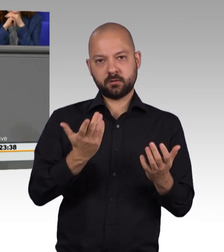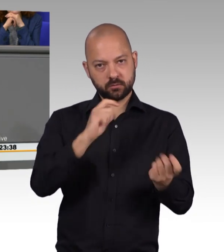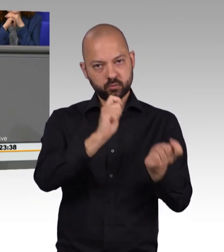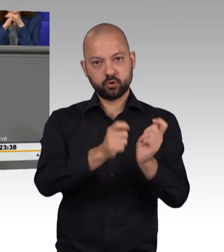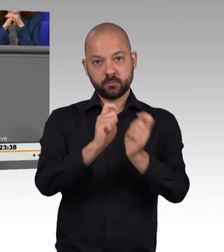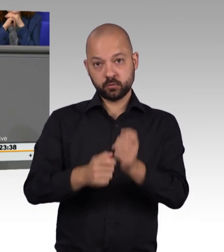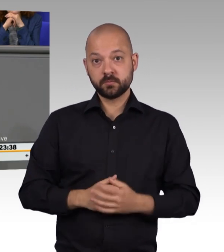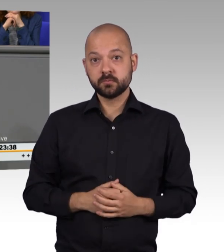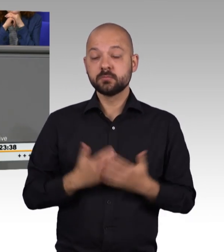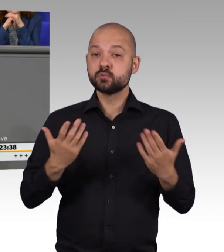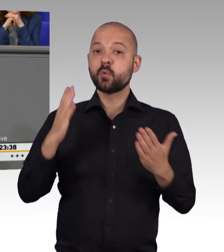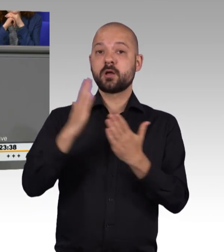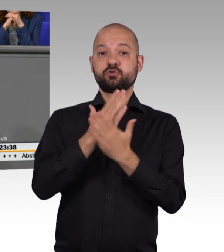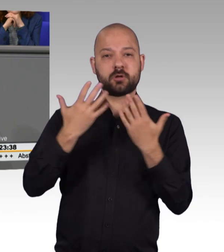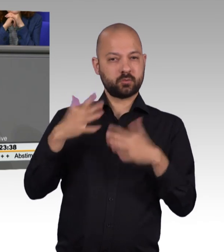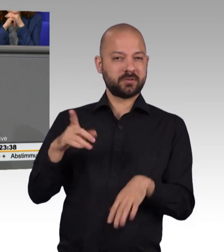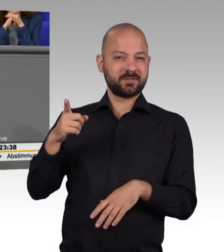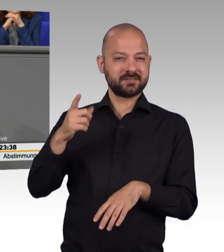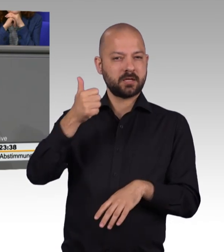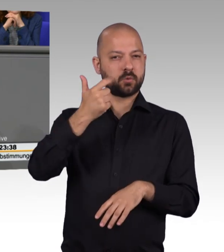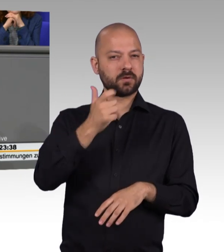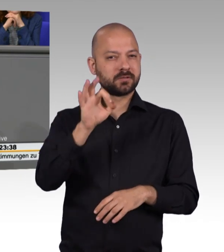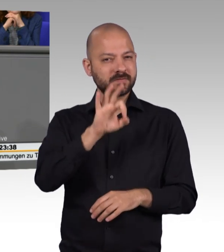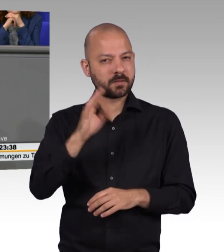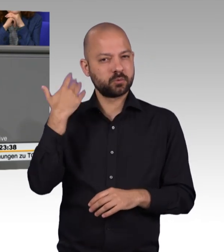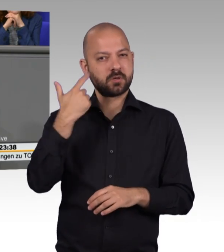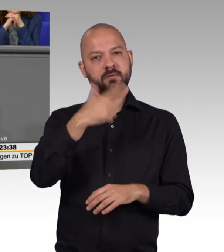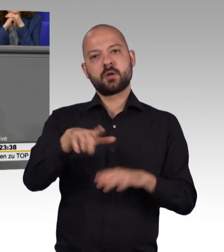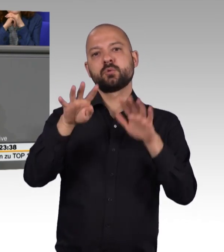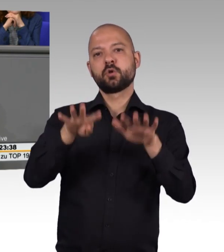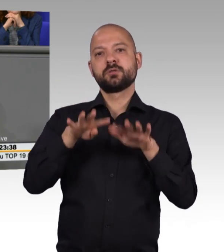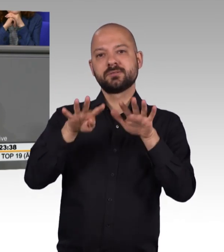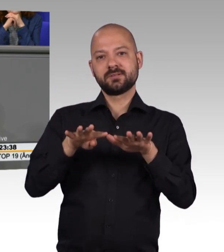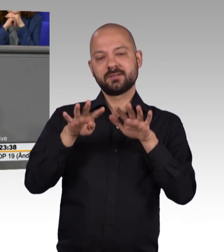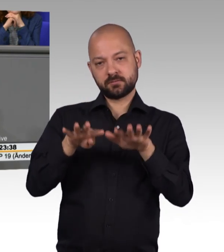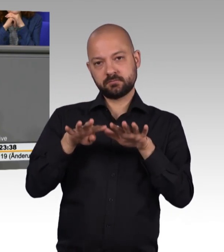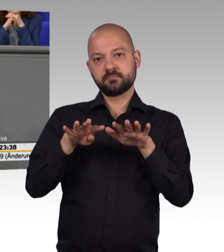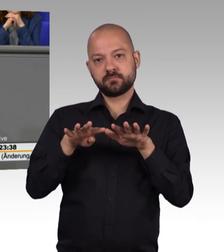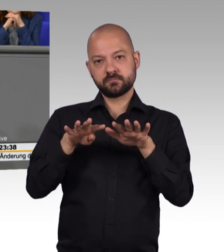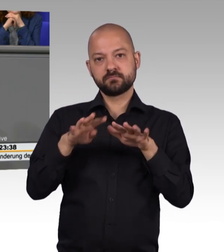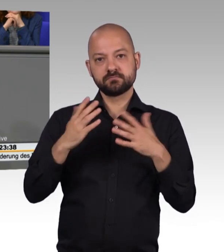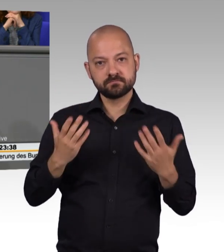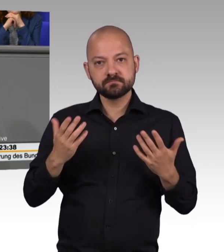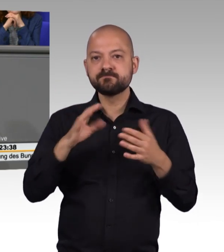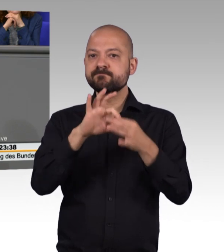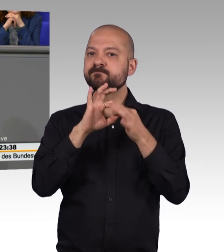vom 21. Februar 2019 gerade auf die Integrität des Wahlrechts und